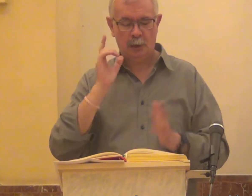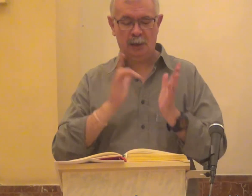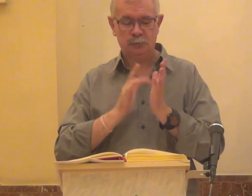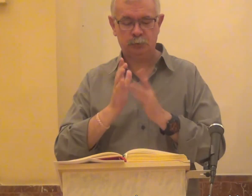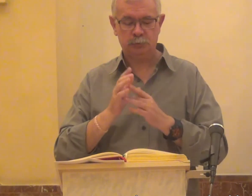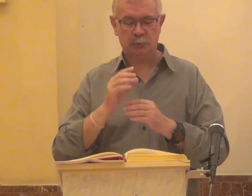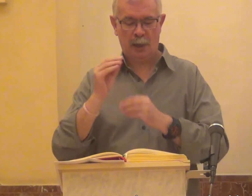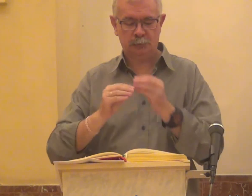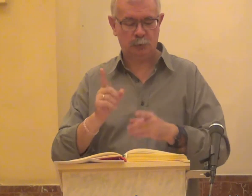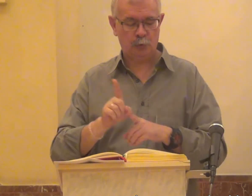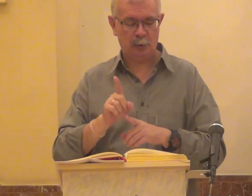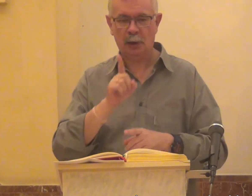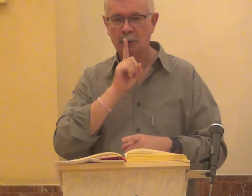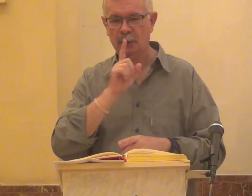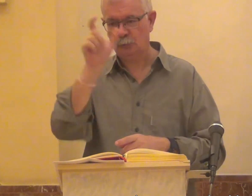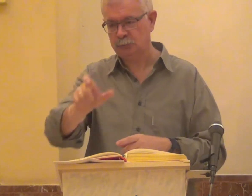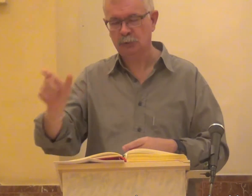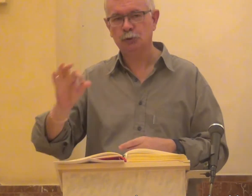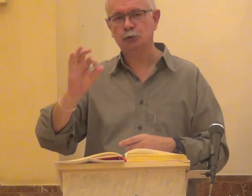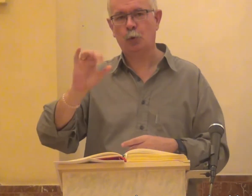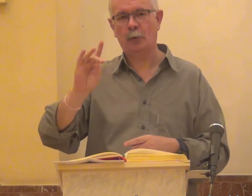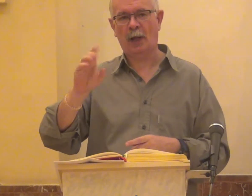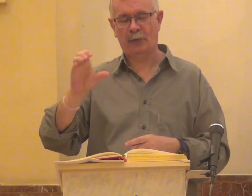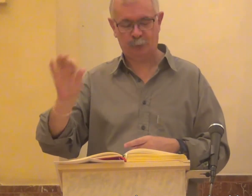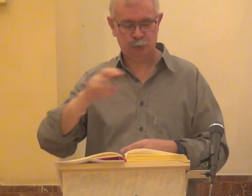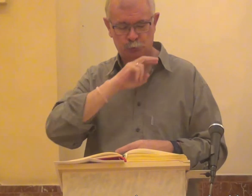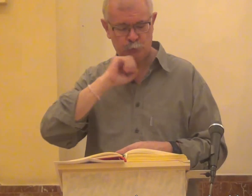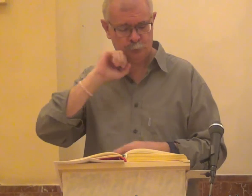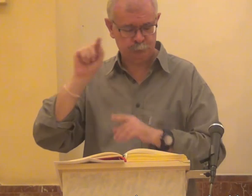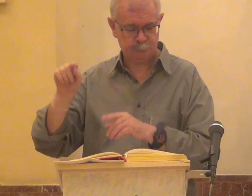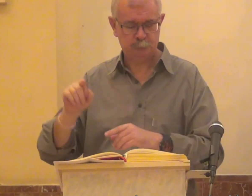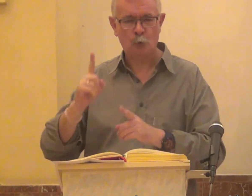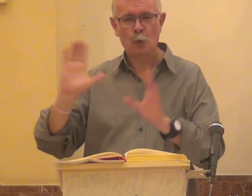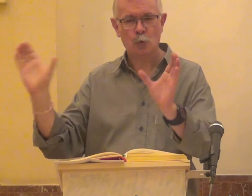había hecho callar a los saduceos